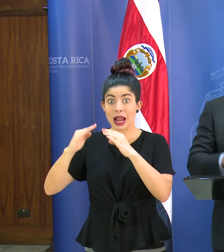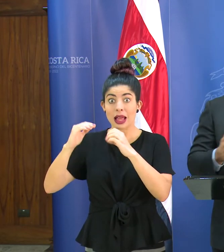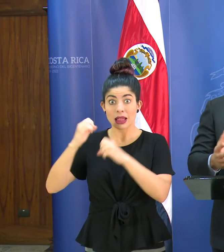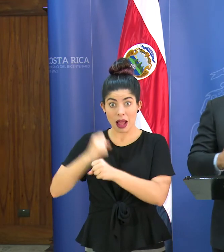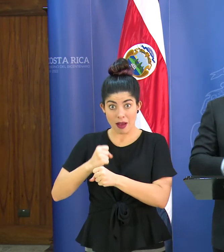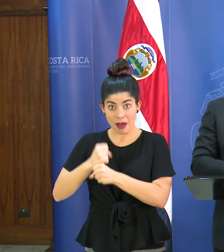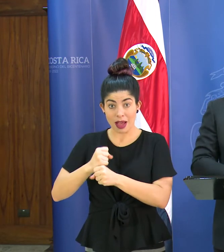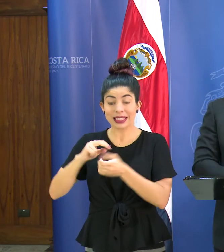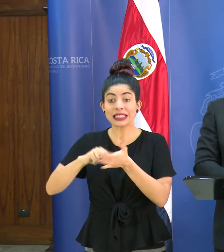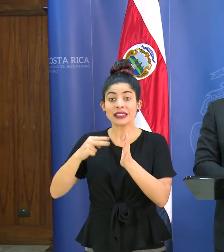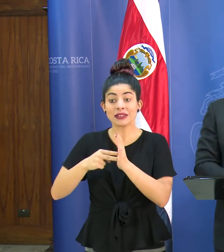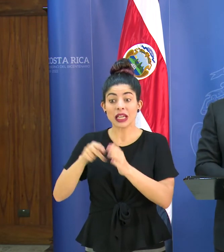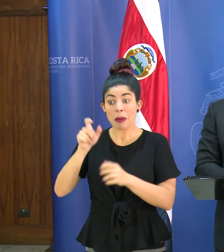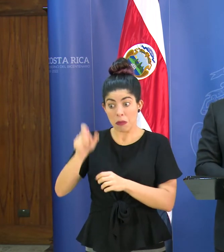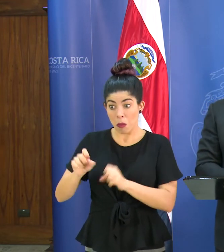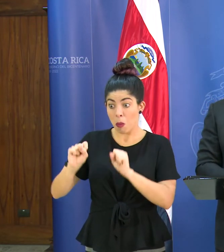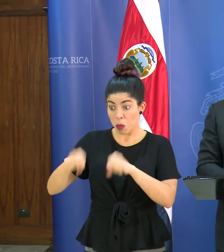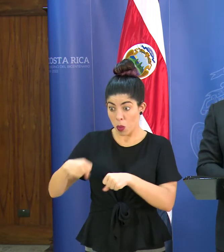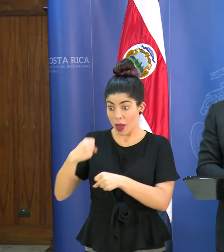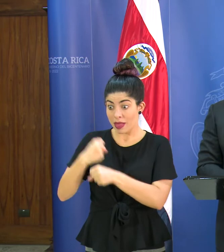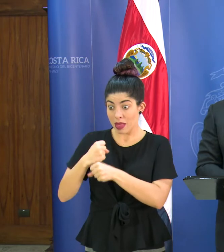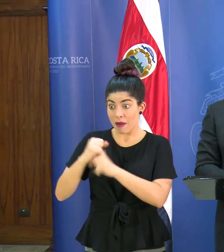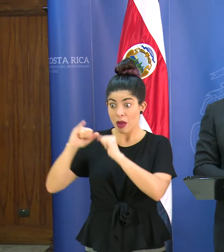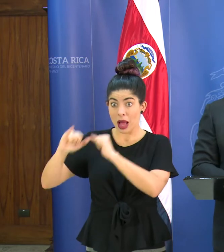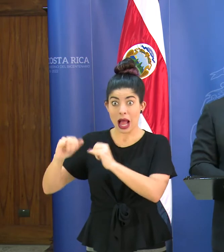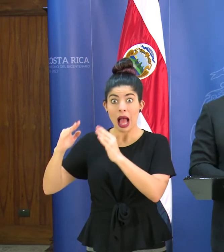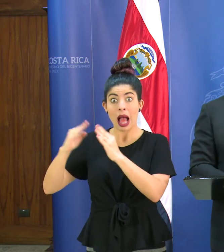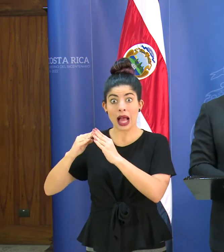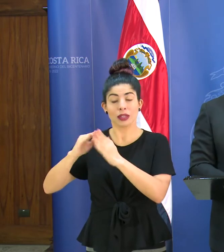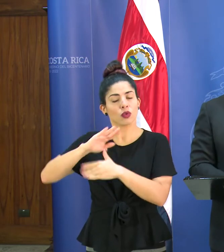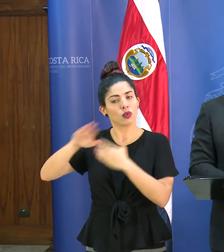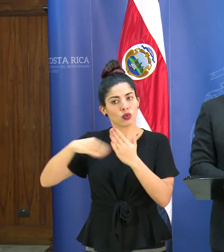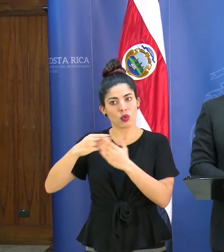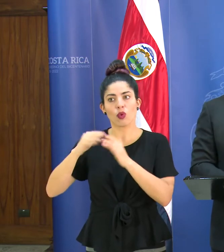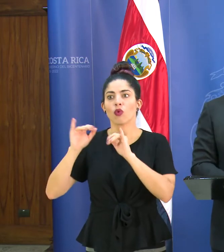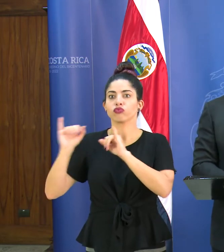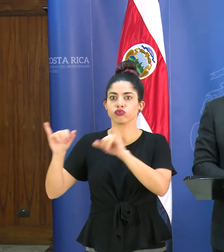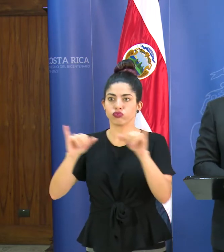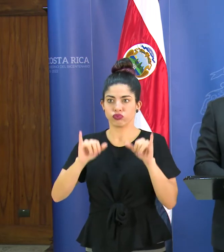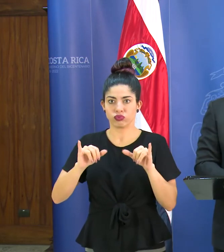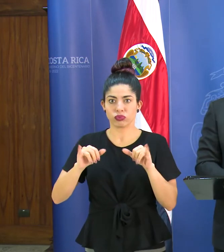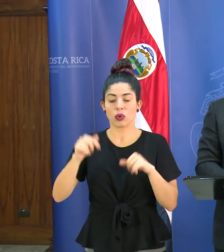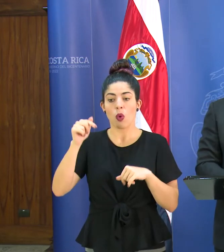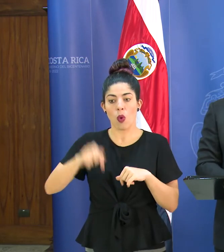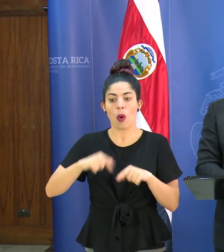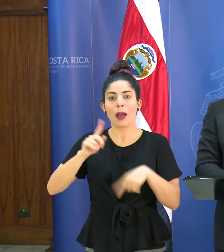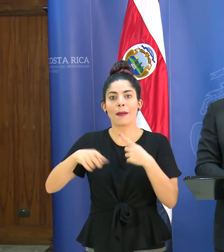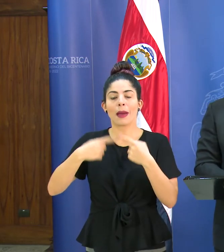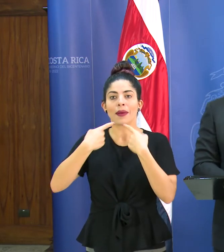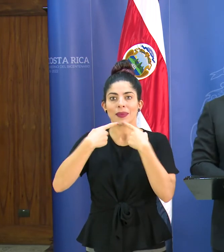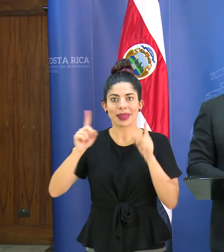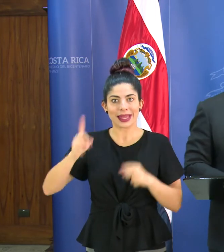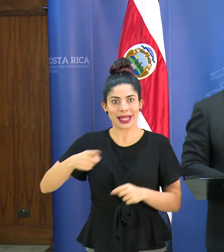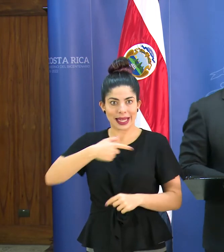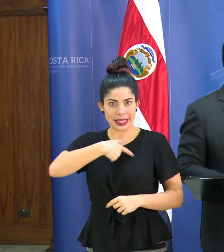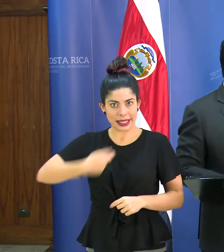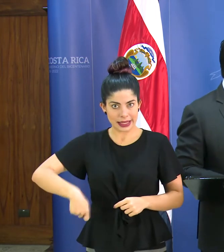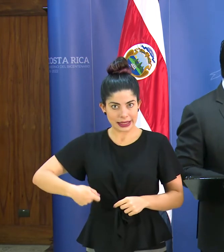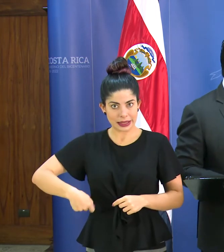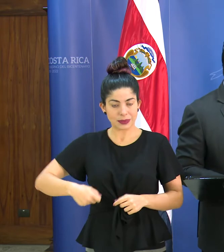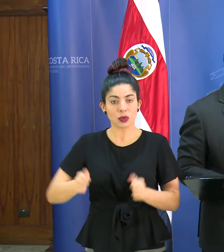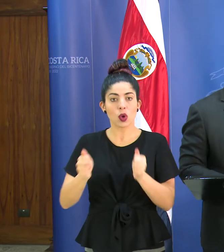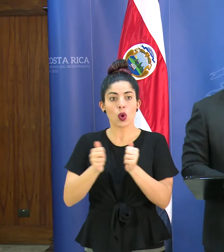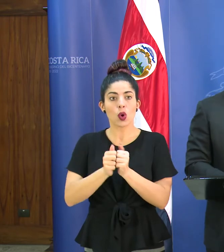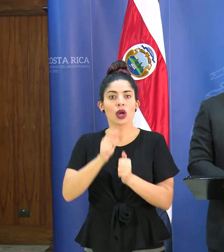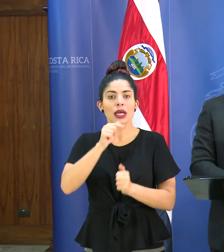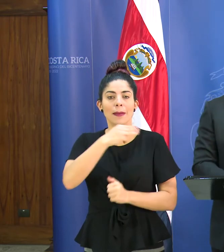decir, que pueden hacer el trabajo de manera remota desde el hogar, lo hagan así. El día de hoy emitiremos una directriz junto a